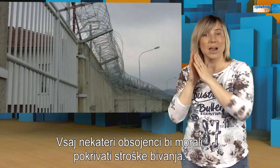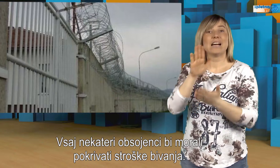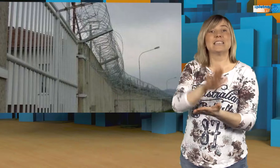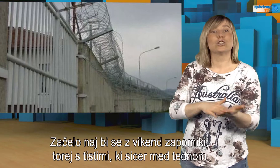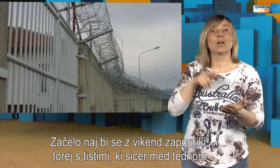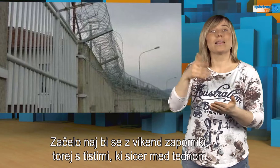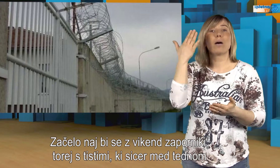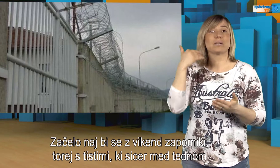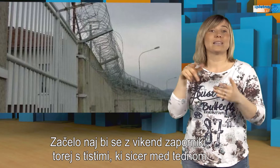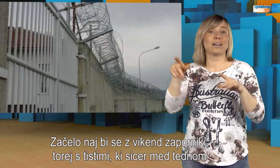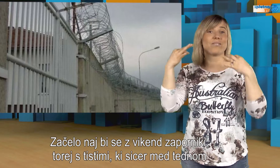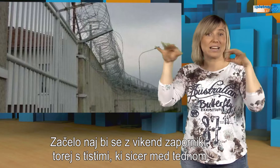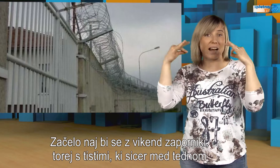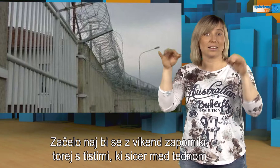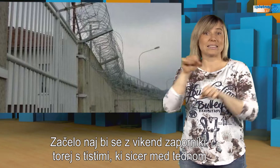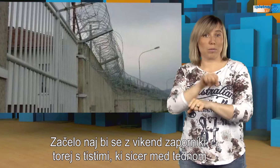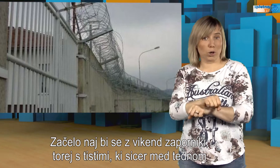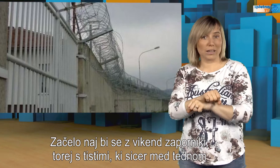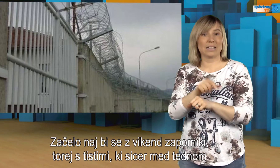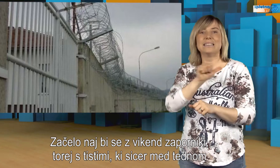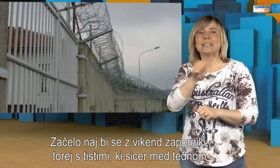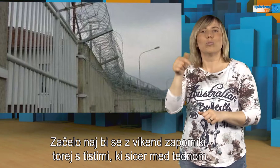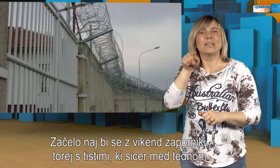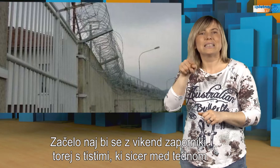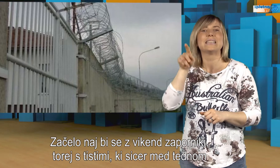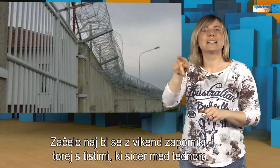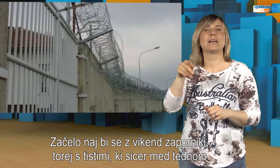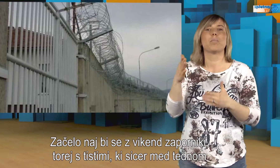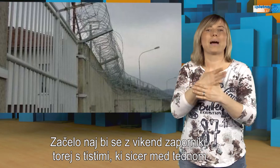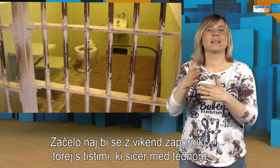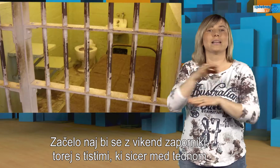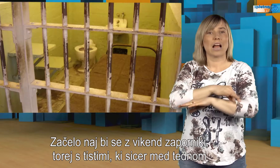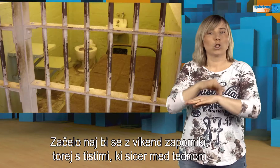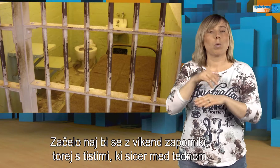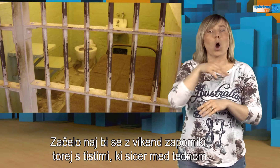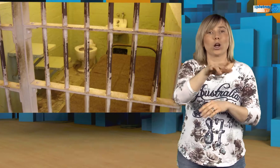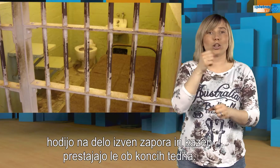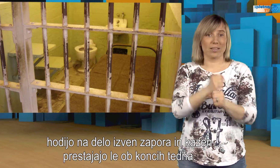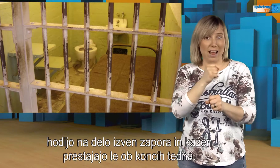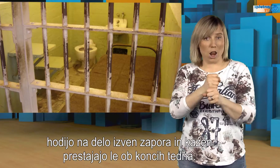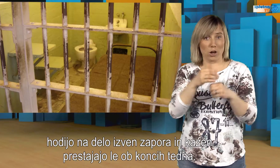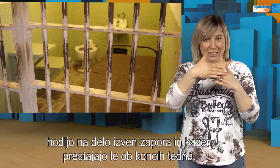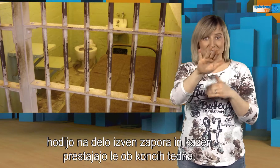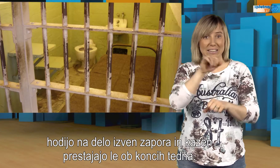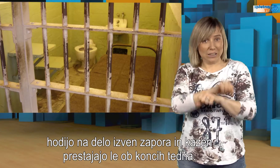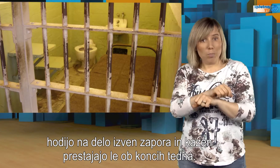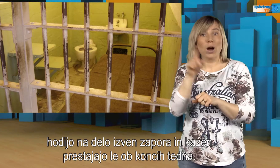Začelo naj bi se zviken zapori, torej s tistimi, ki sicer med tednom ohodijo na delo izven zapora in kazen